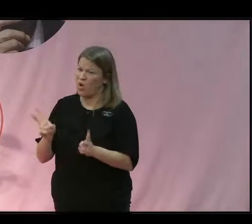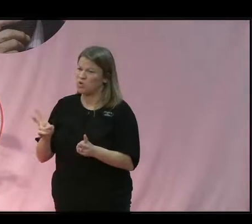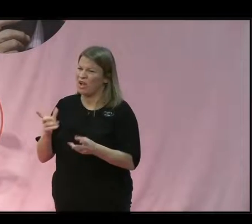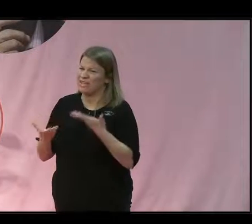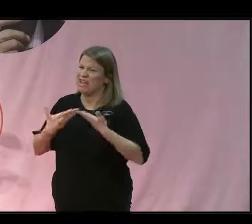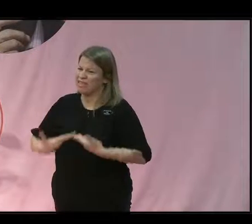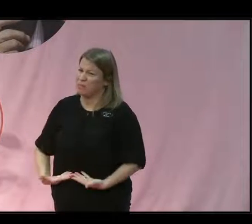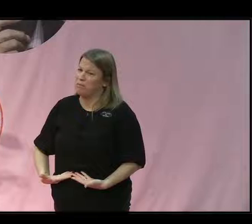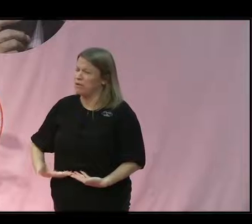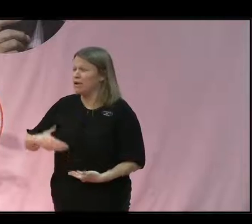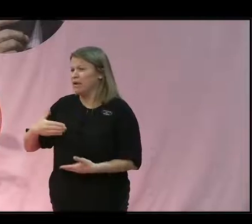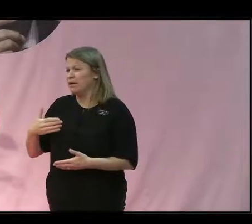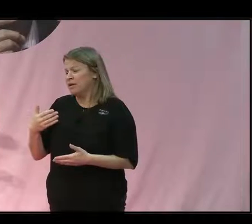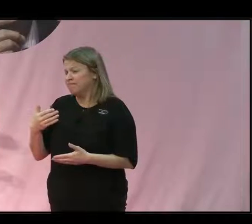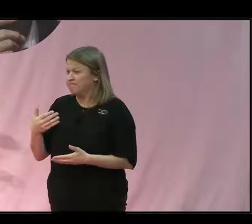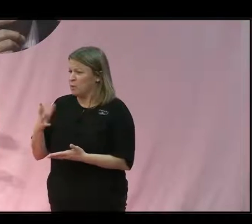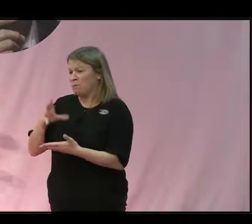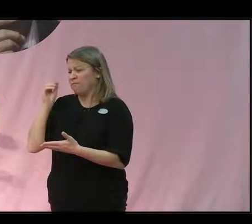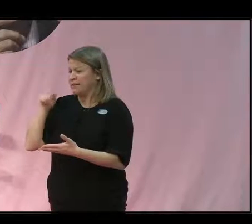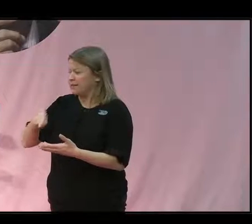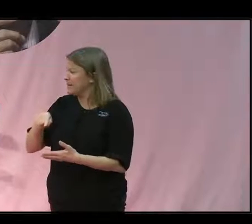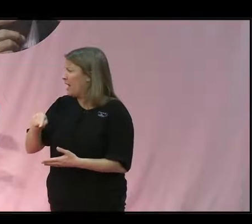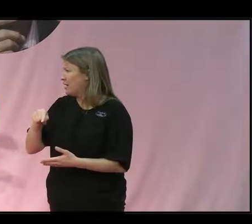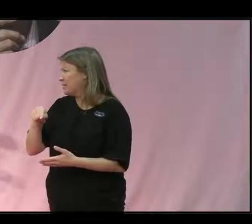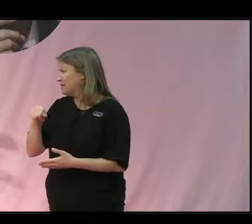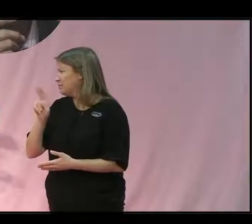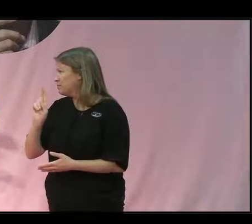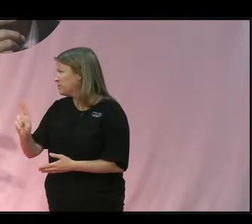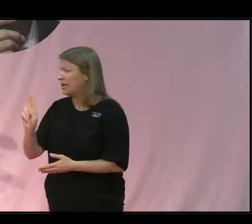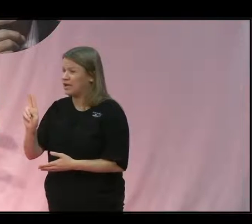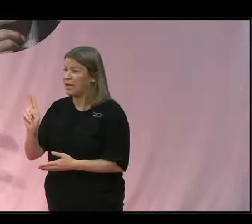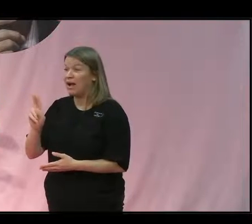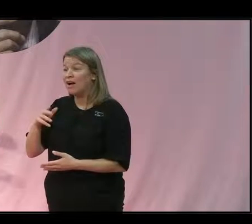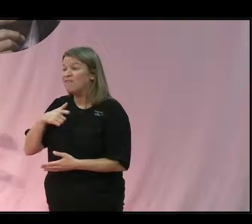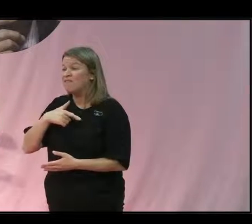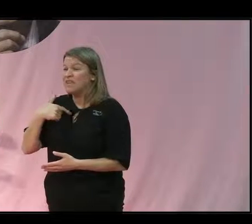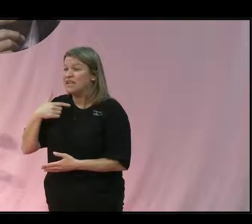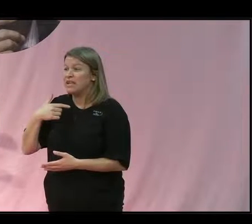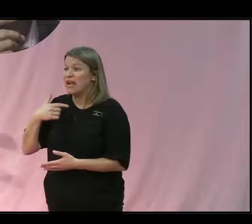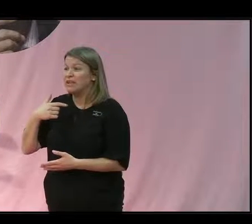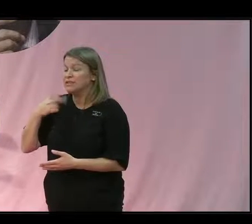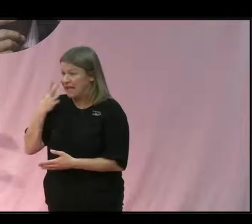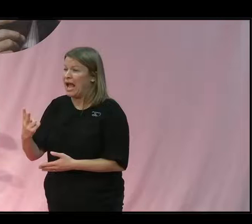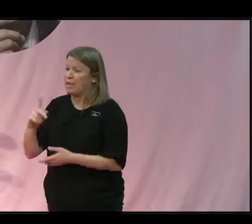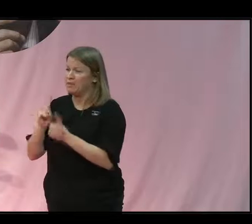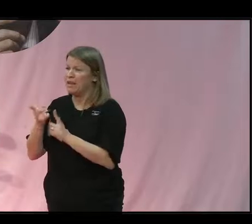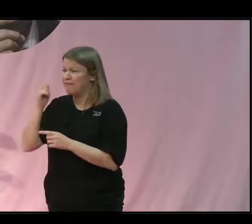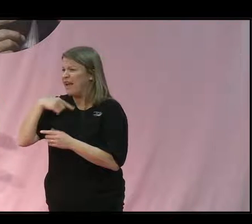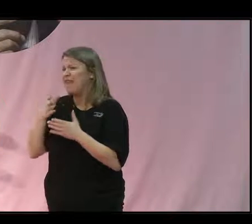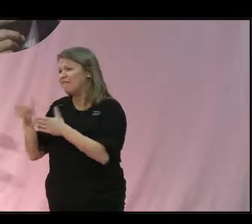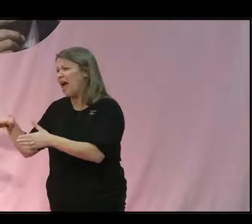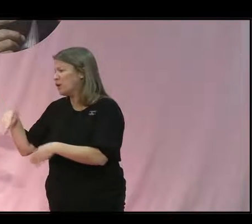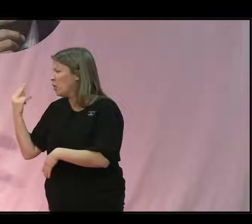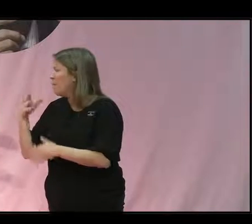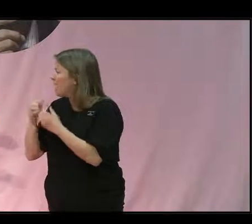bild. Där ju praktiken inte går åt det håll som vi skulle vilja se. Men Martin, skulle du kunna säga något